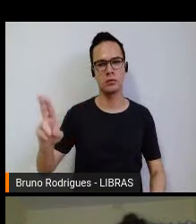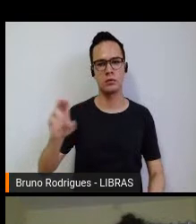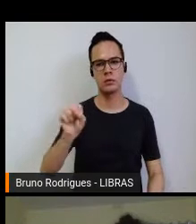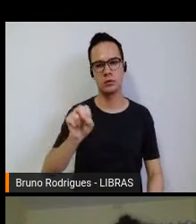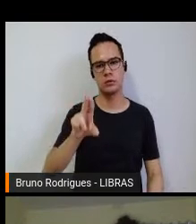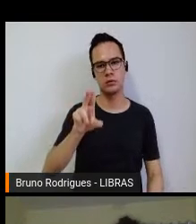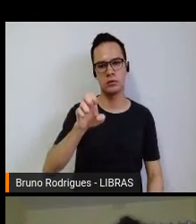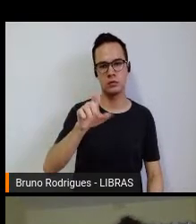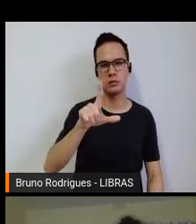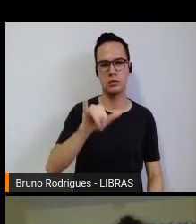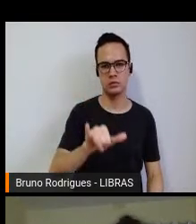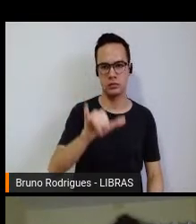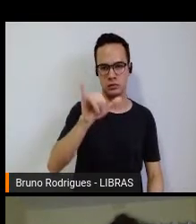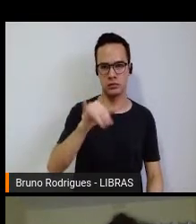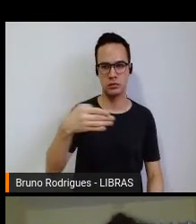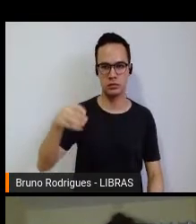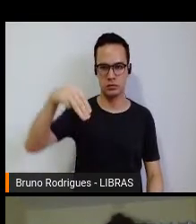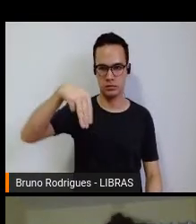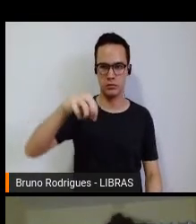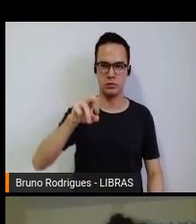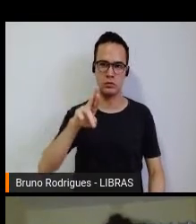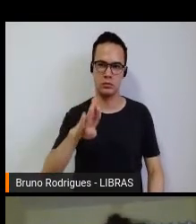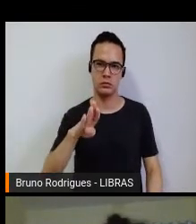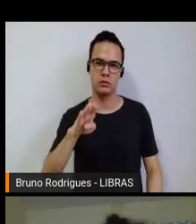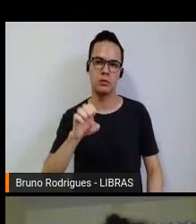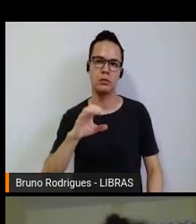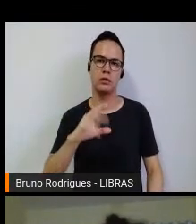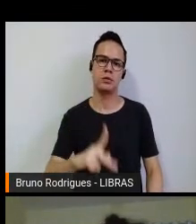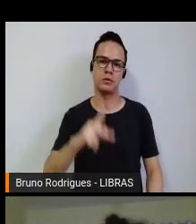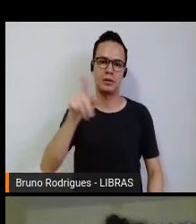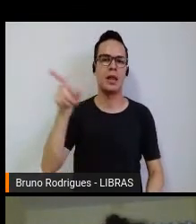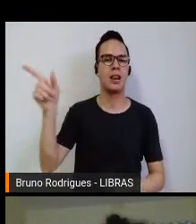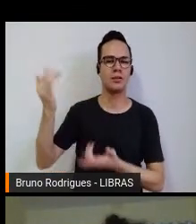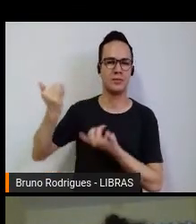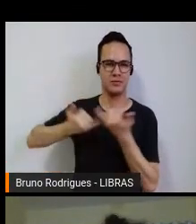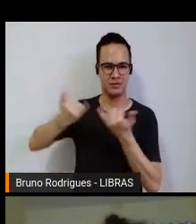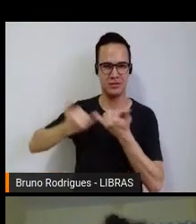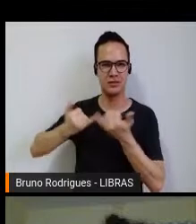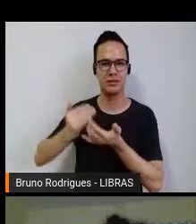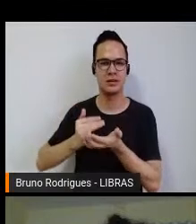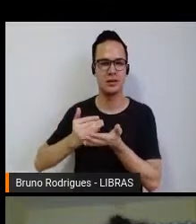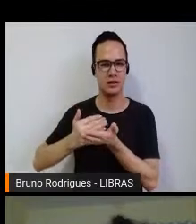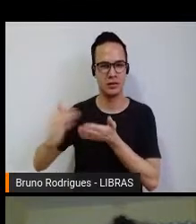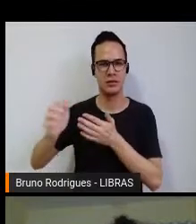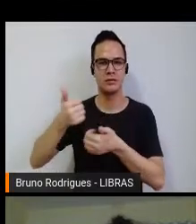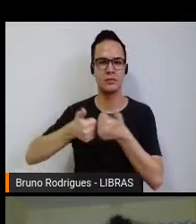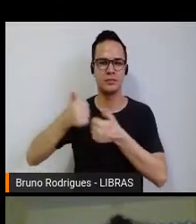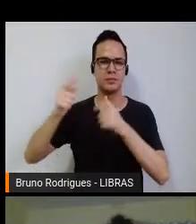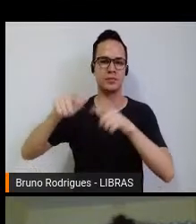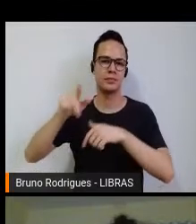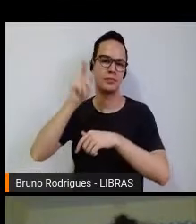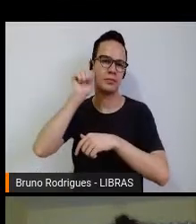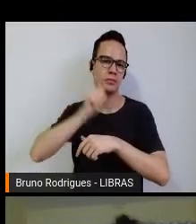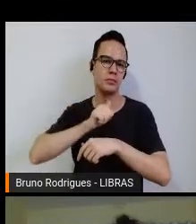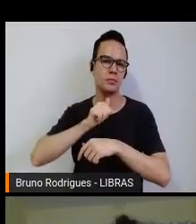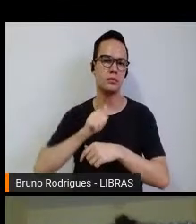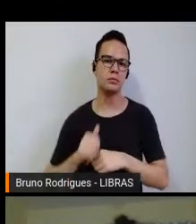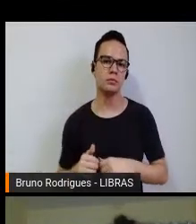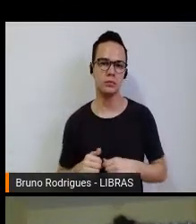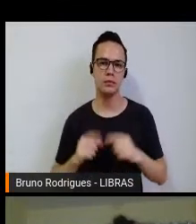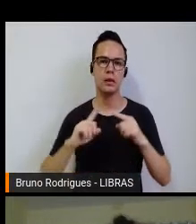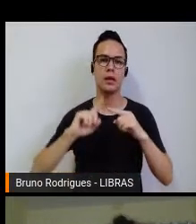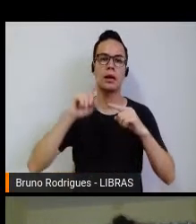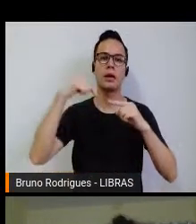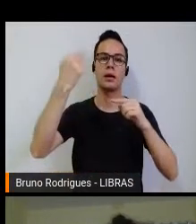Morbeck, que foi a primeira pessoa que começou a me falar que existia o futebol das mulheres ali naquela região e essa em